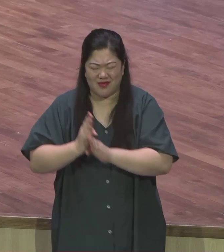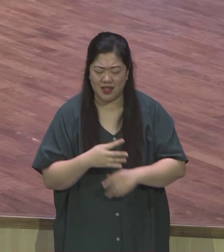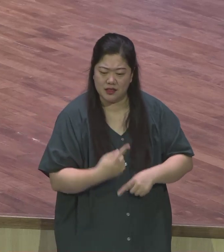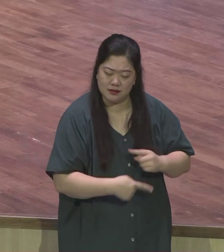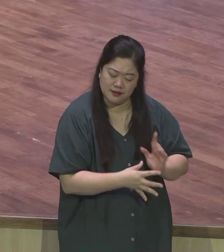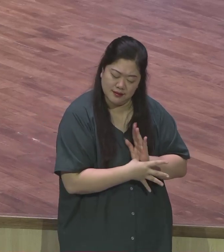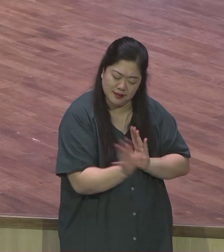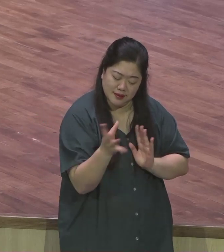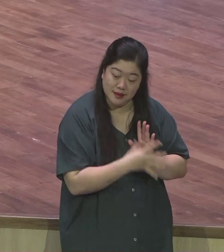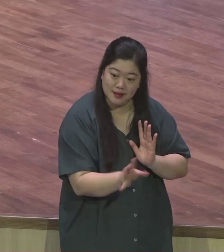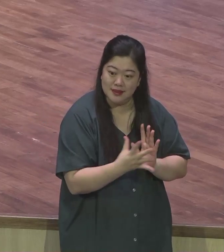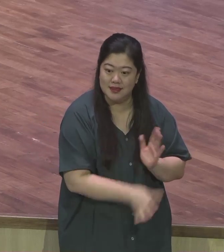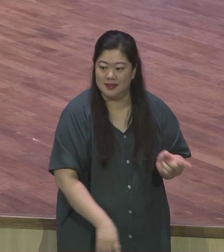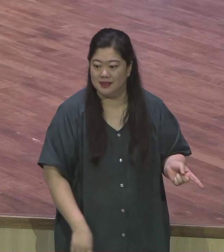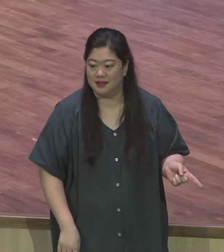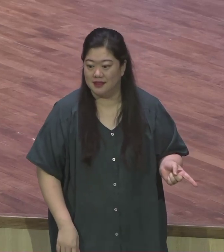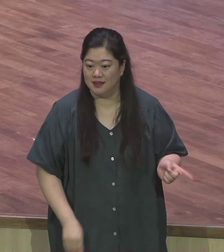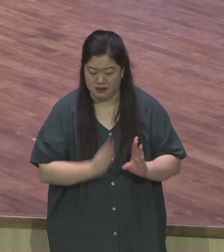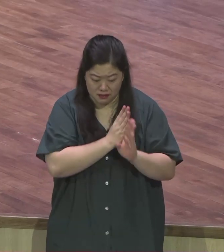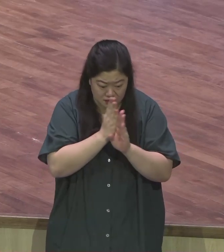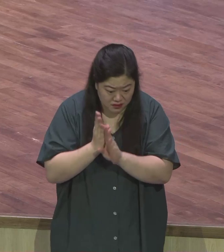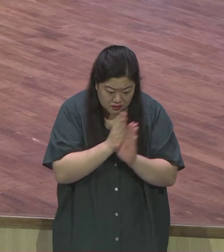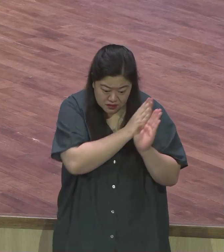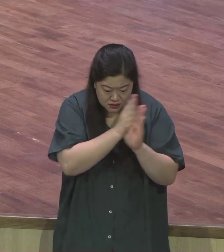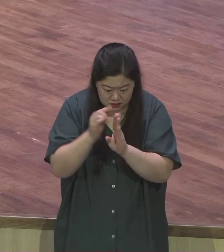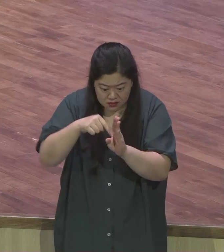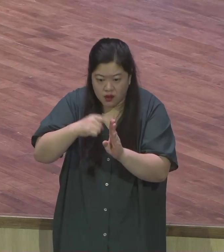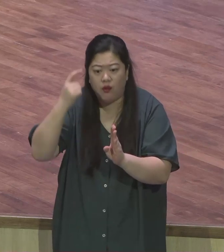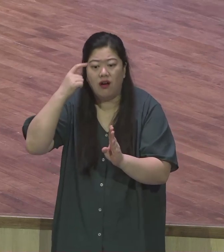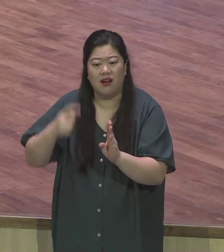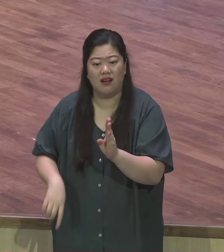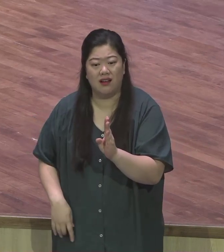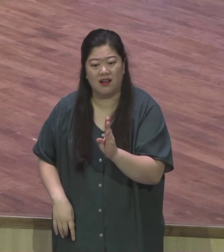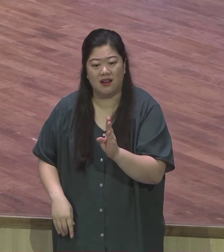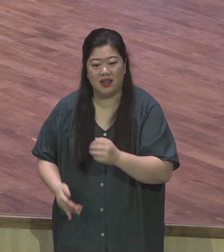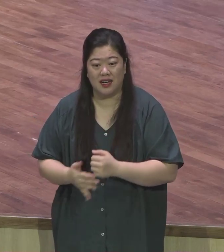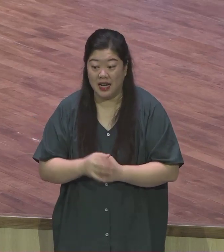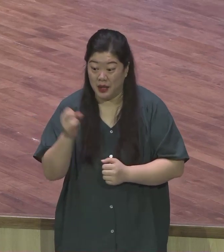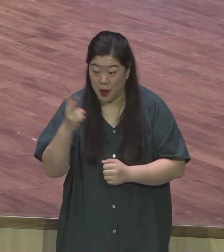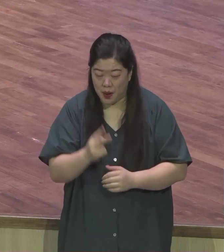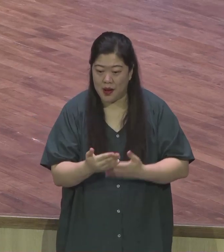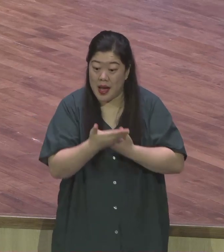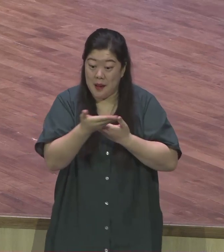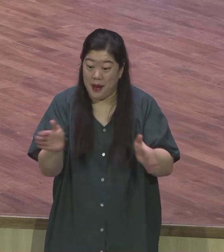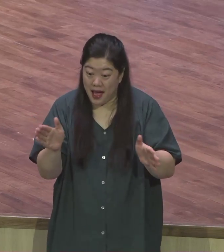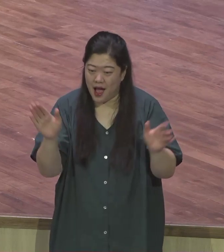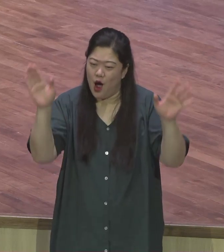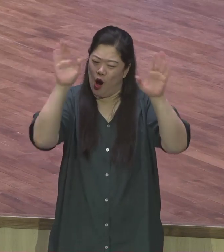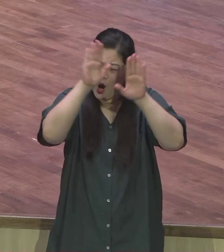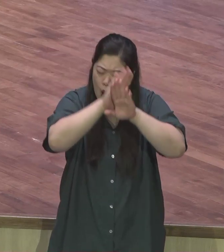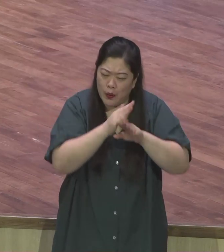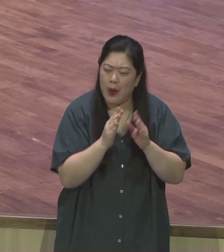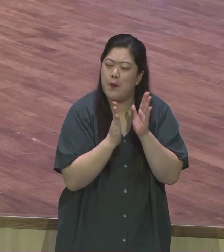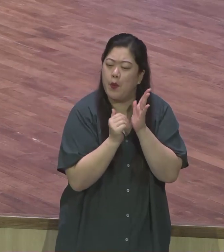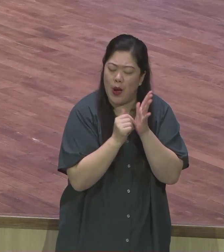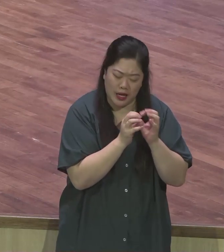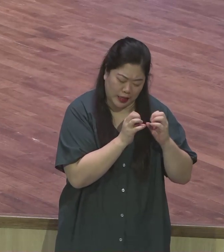드러나고 알려지고 광명하고 지붕 위로 전파되는 것은 아무리 그들이 외식을 감추려고 해도 반드시